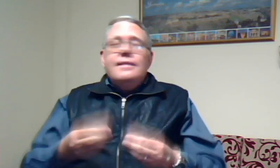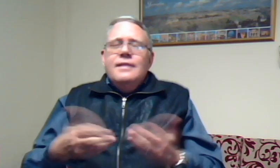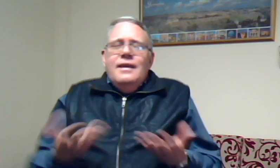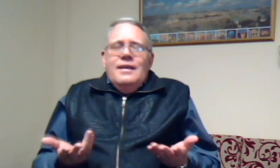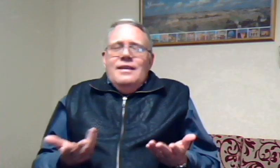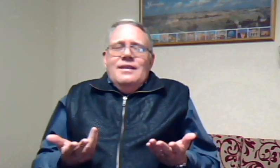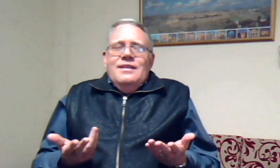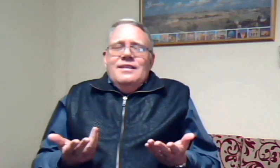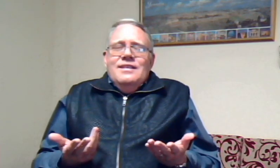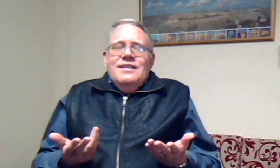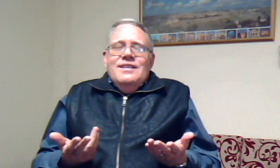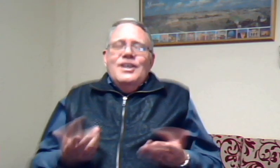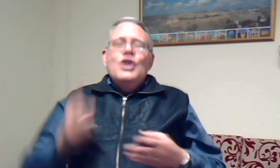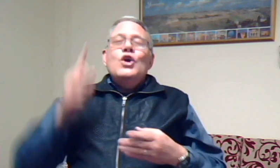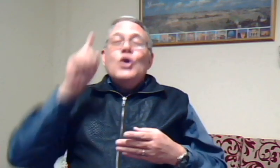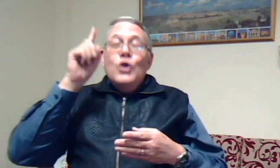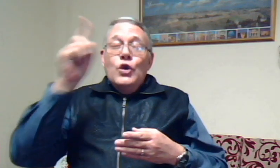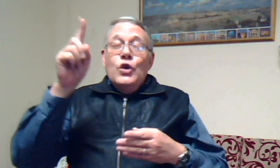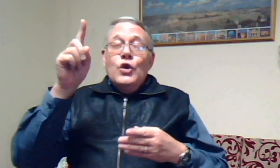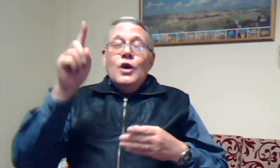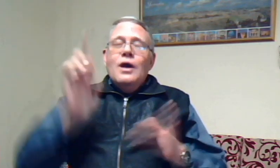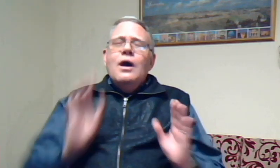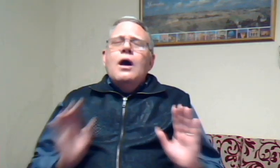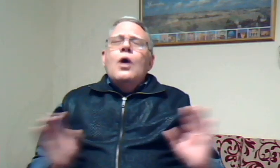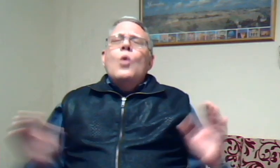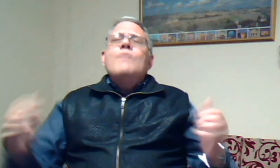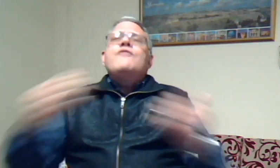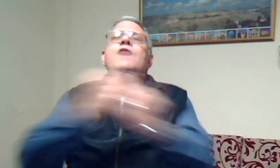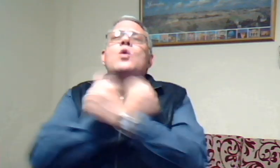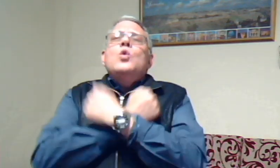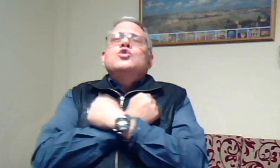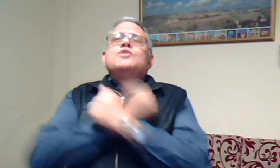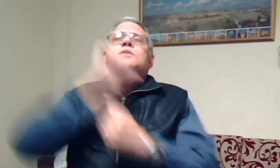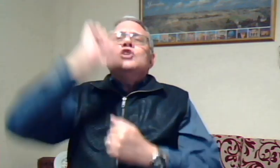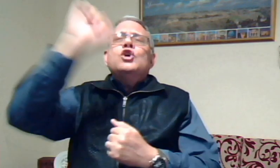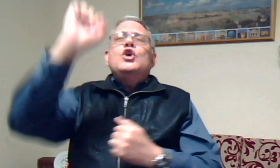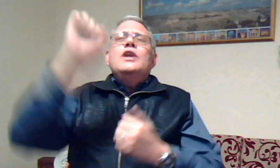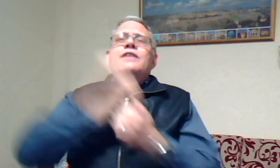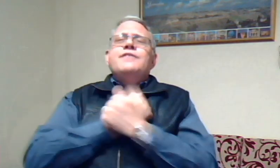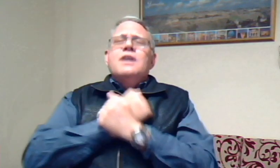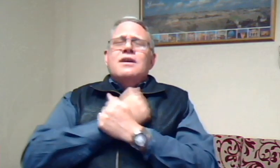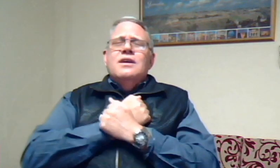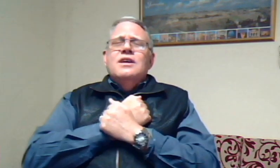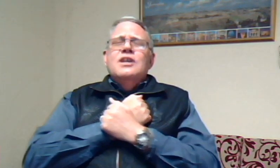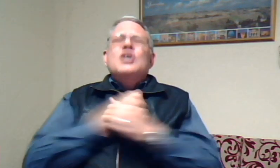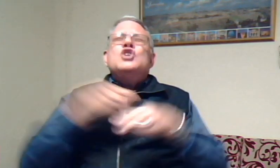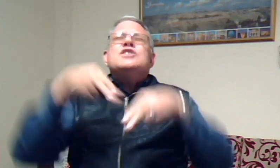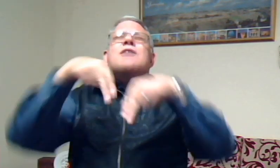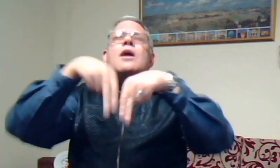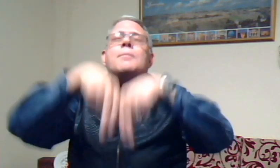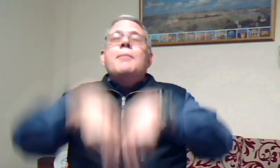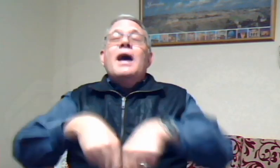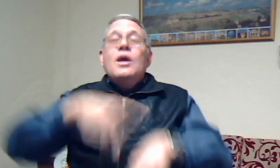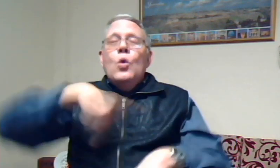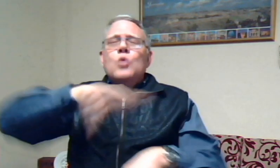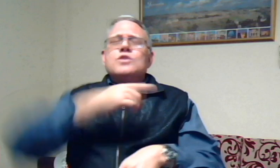nie. U omvou ons met u liefde. U staan by ons,